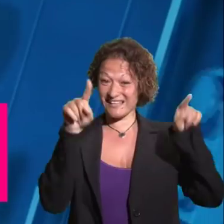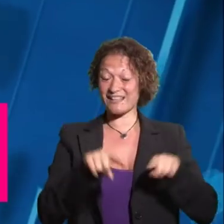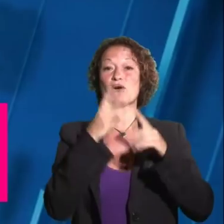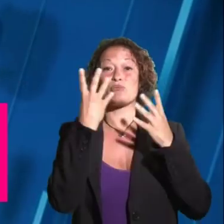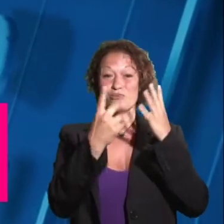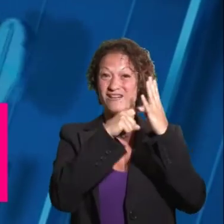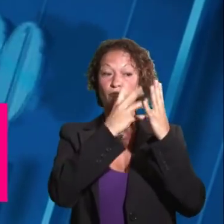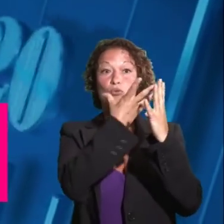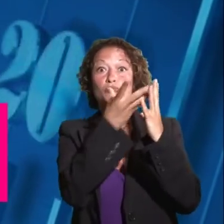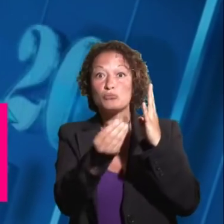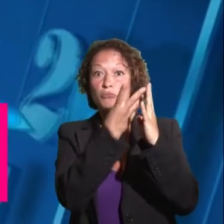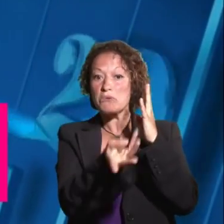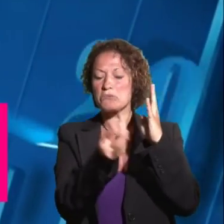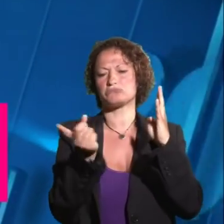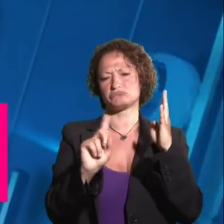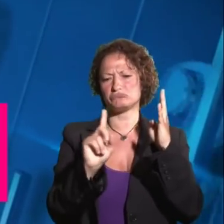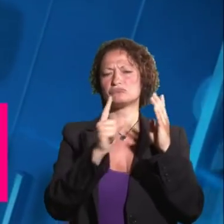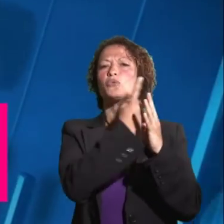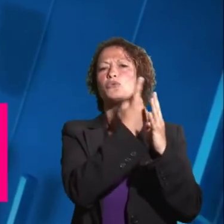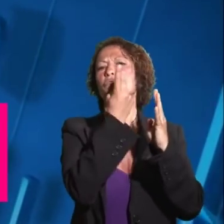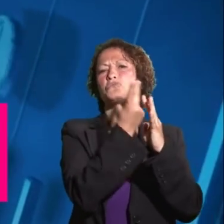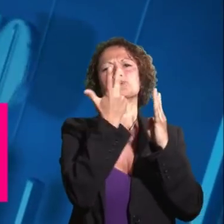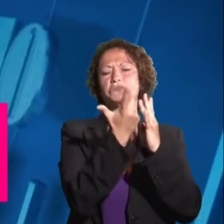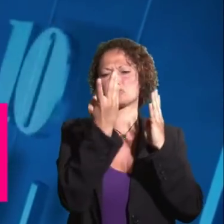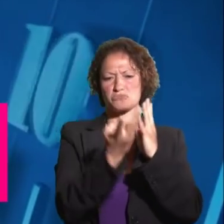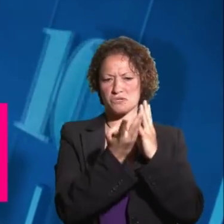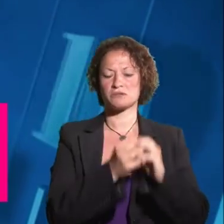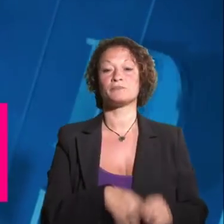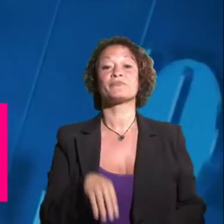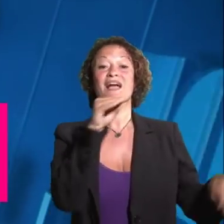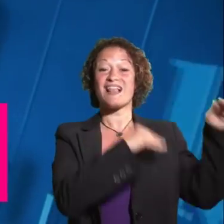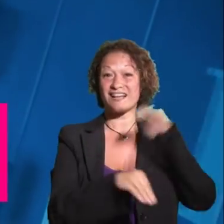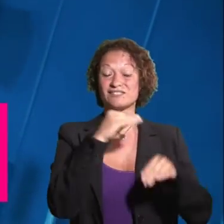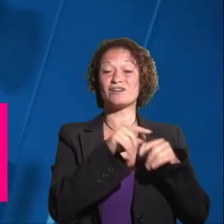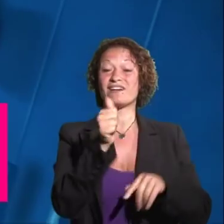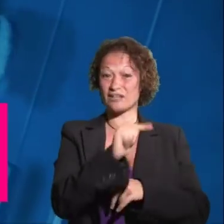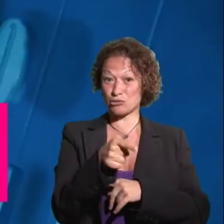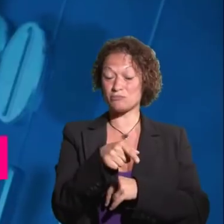È possibile votare e quindi ritirare anche soltanto la scheda per uno o per alcuni dei quesiti referendari.